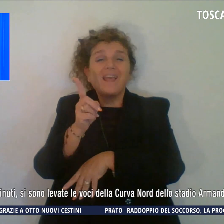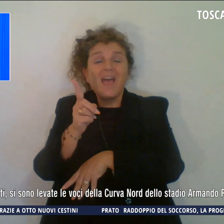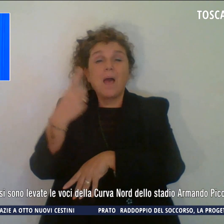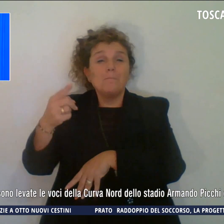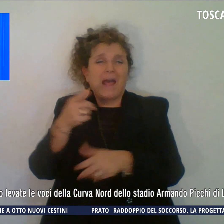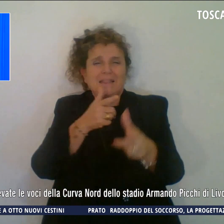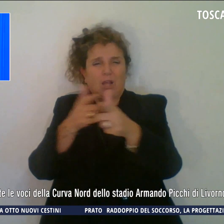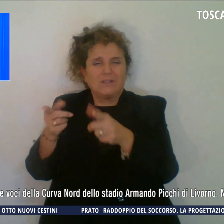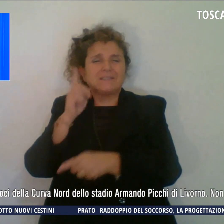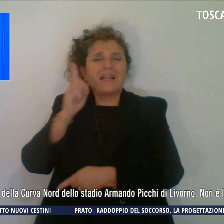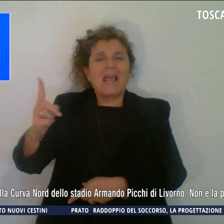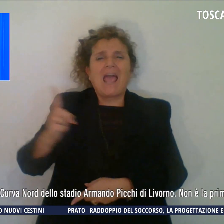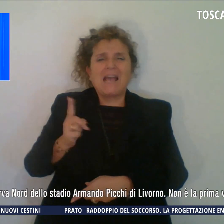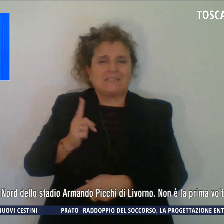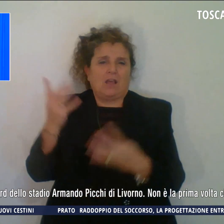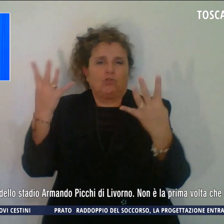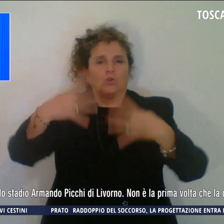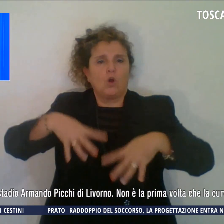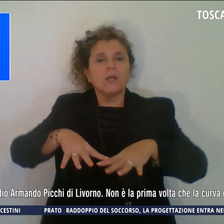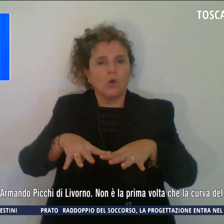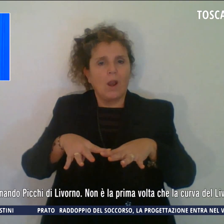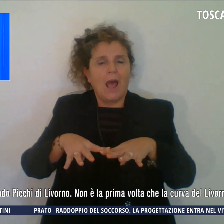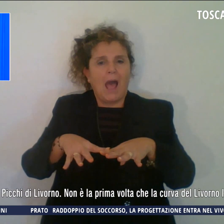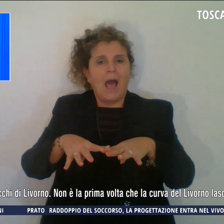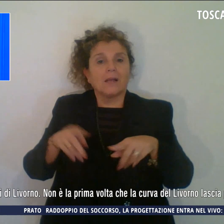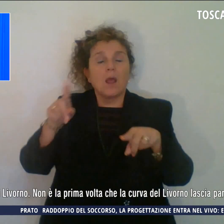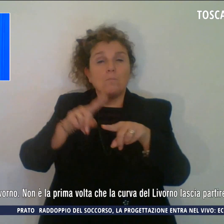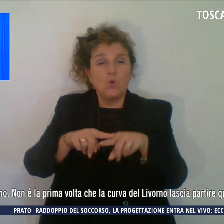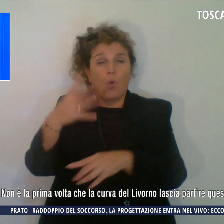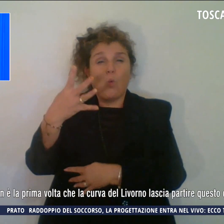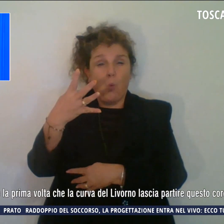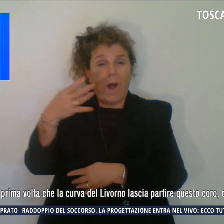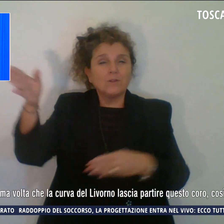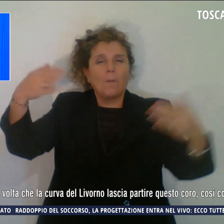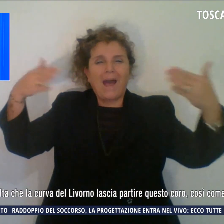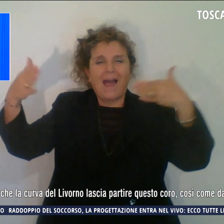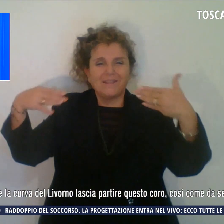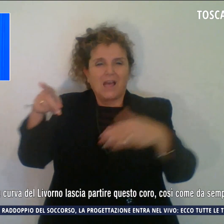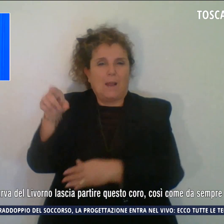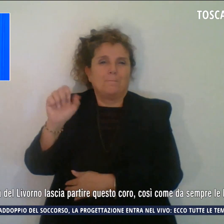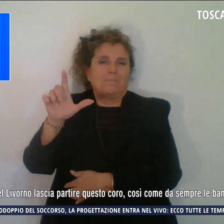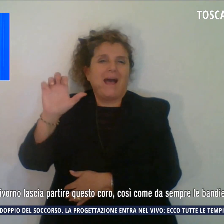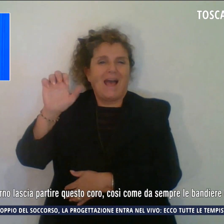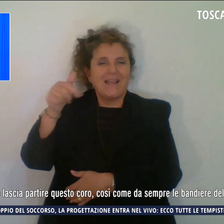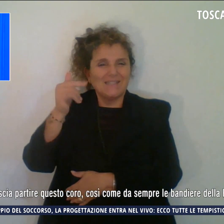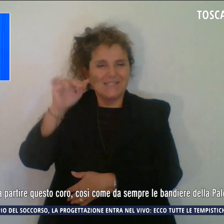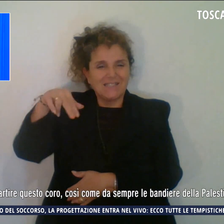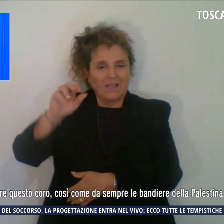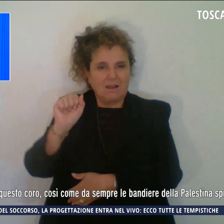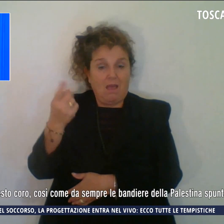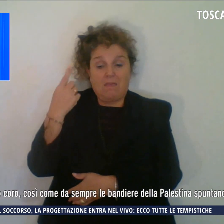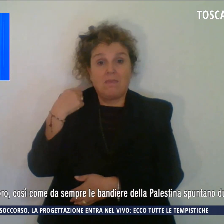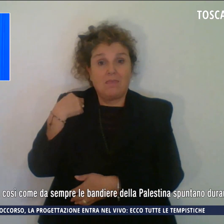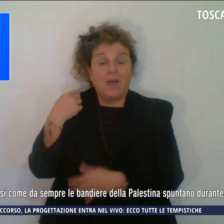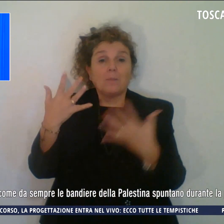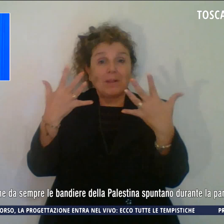esercito regolare, ma anche quattro bandiere della Palestina. Così ieri per una decina di